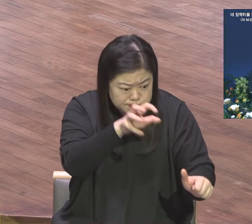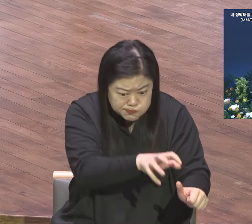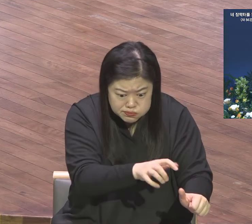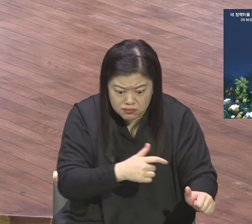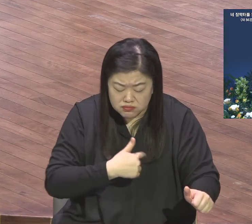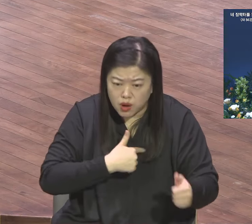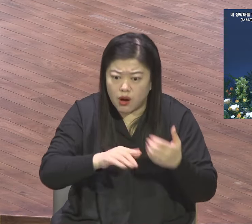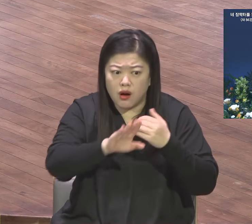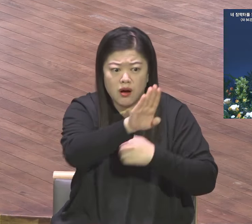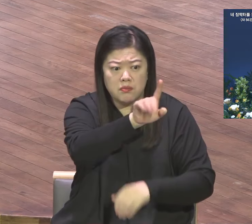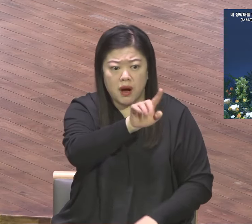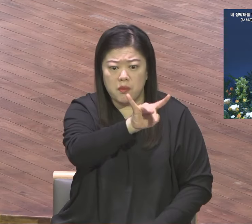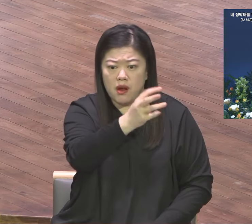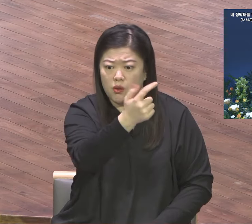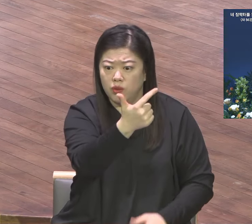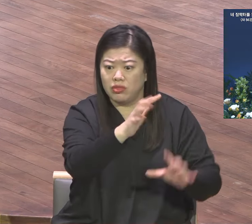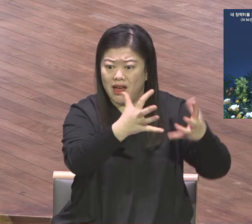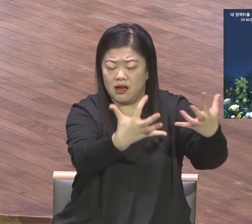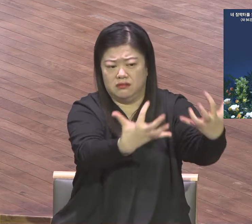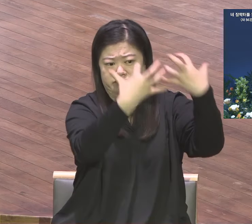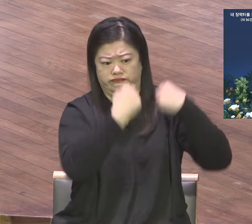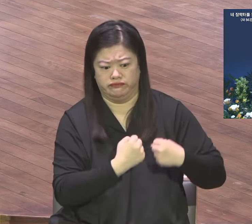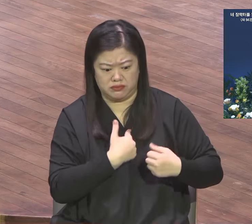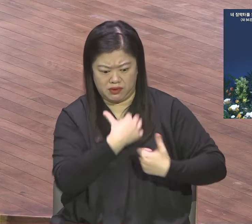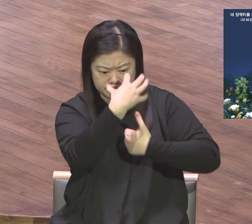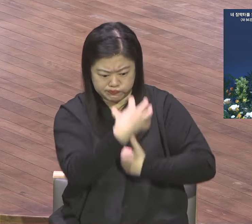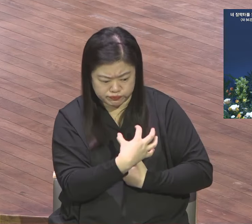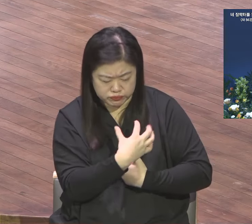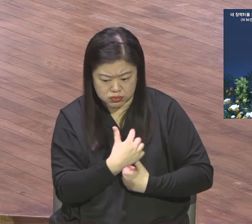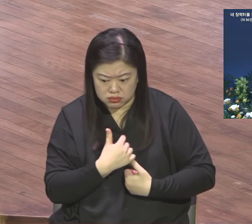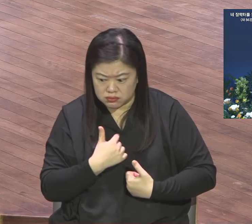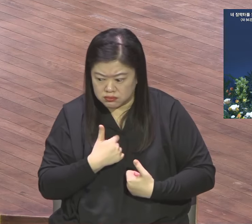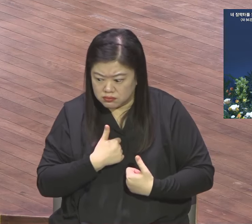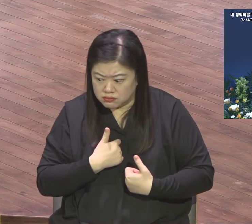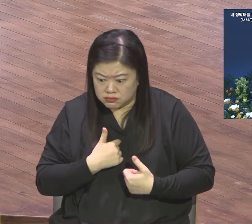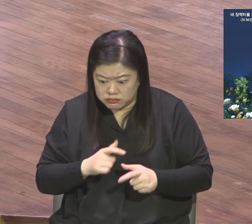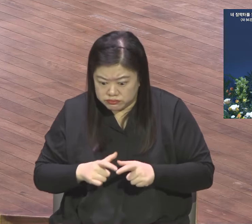환경적으로는 불가능한 얘기인데 지금 메시지가 주의 종 이사회를 통해 떨어뜨렸어요.